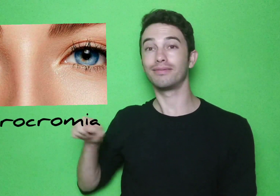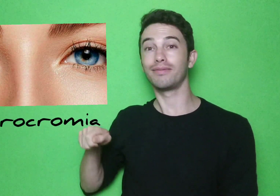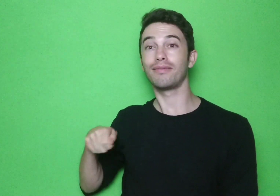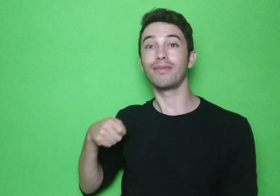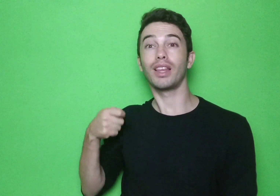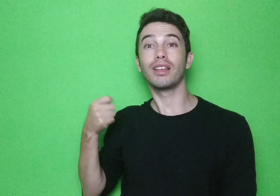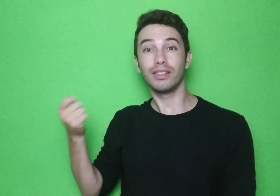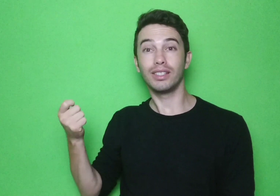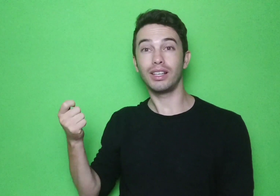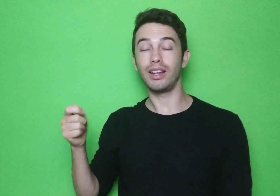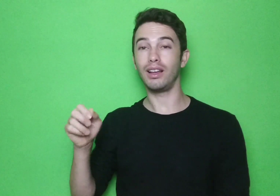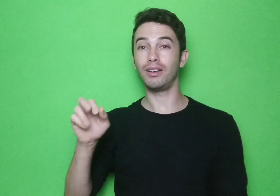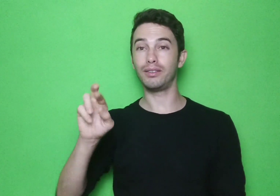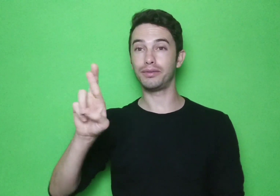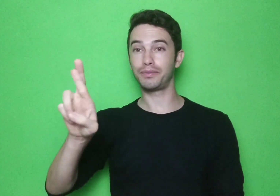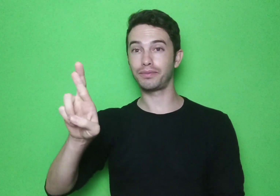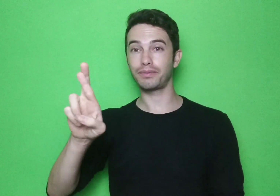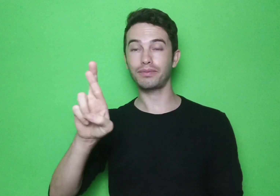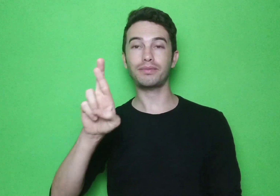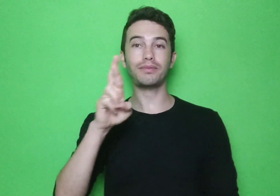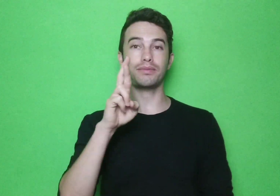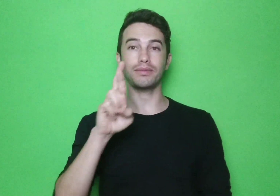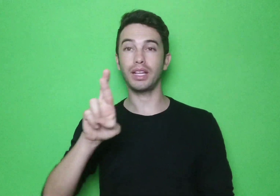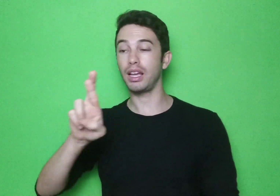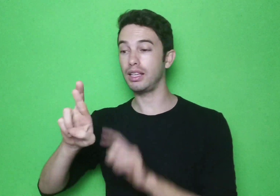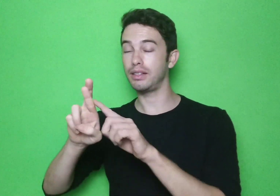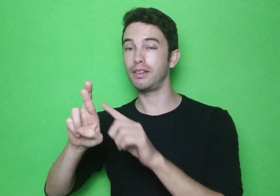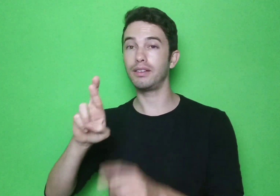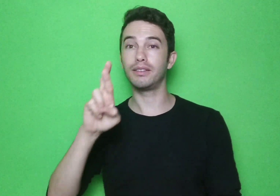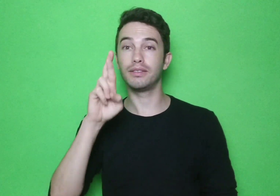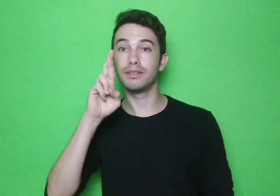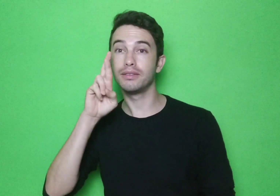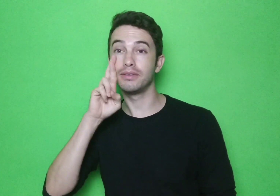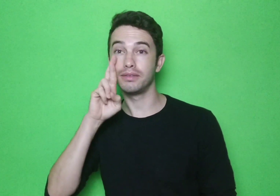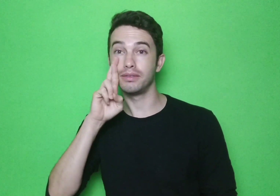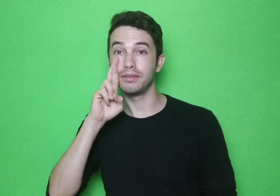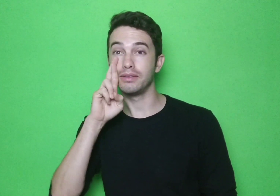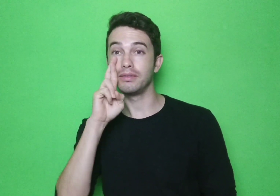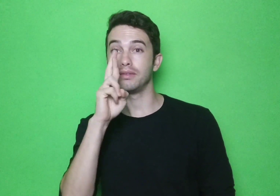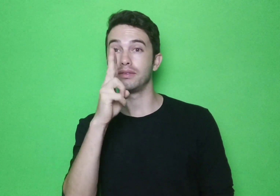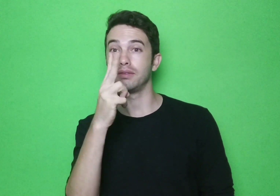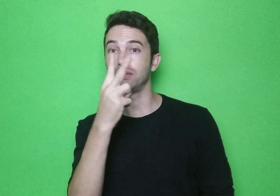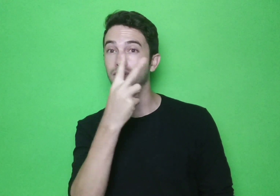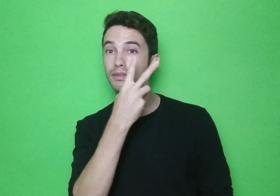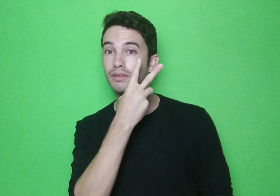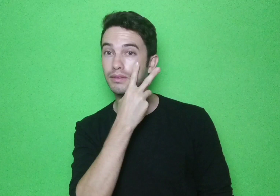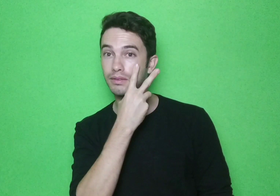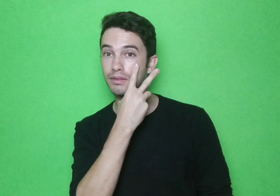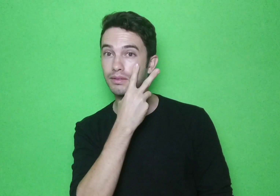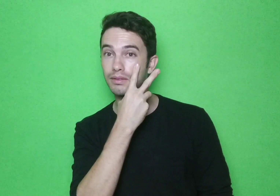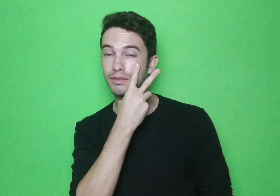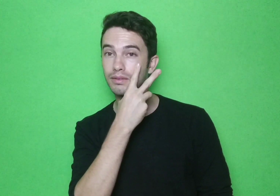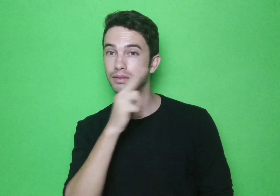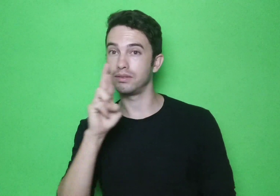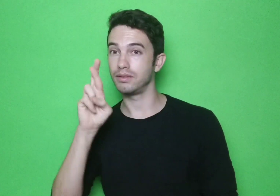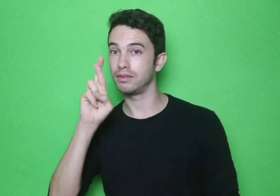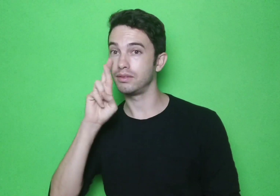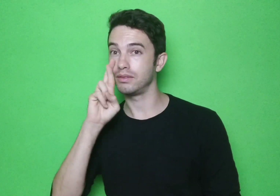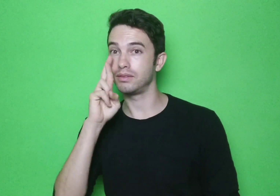Para fazer o sinal você utilizará a configuração de mão em R em um dos olhos e passando para o outro olho